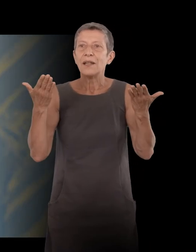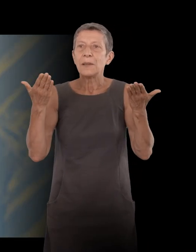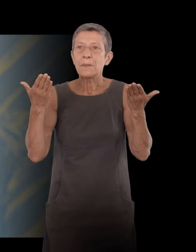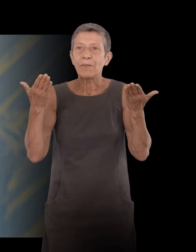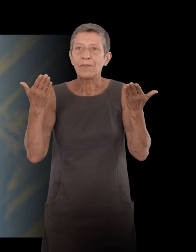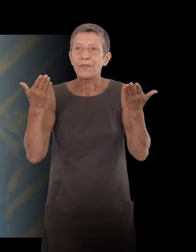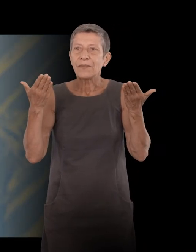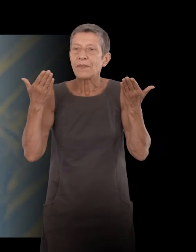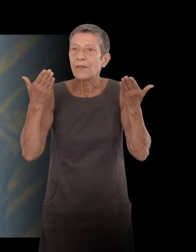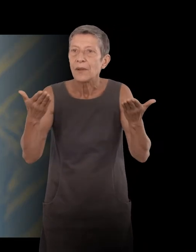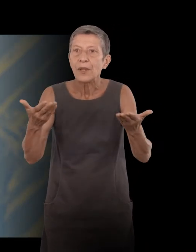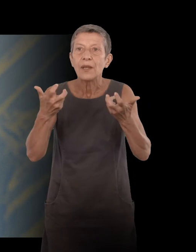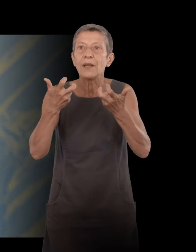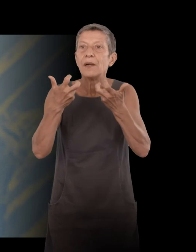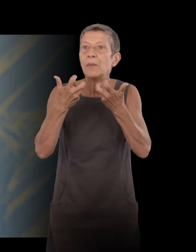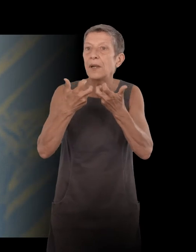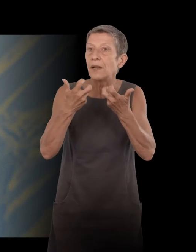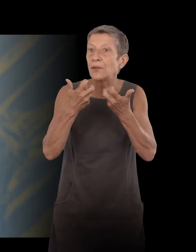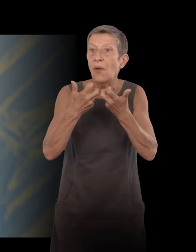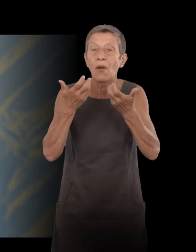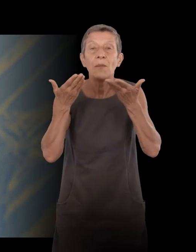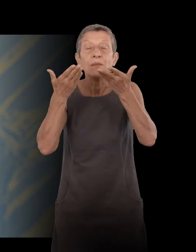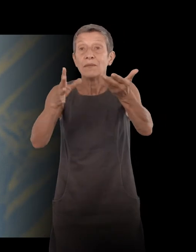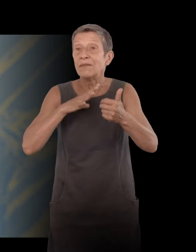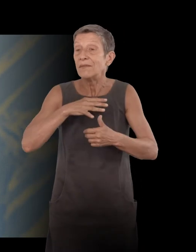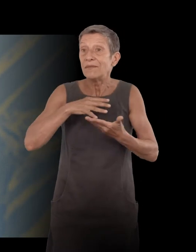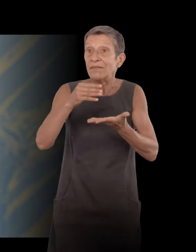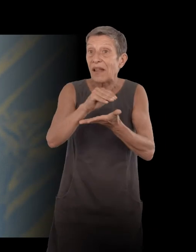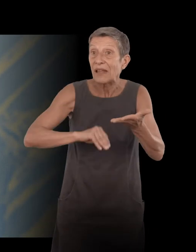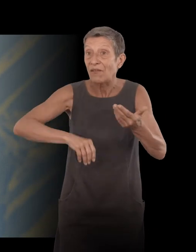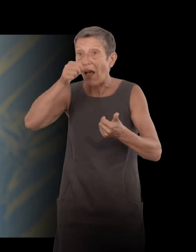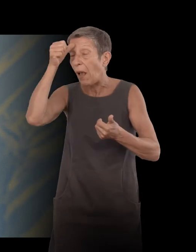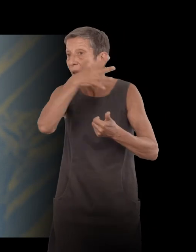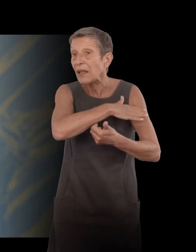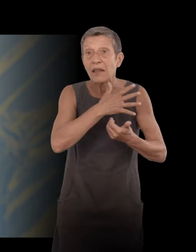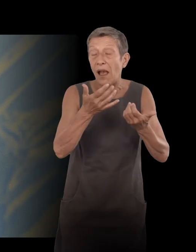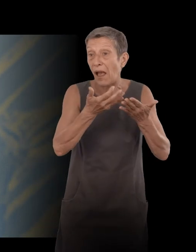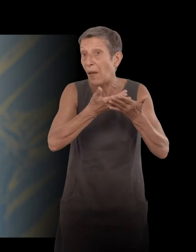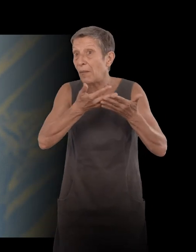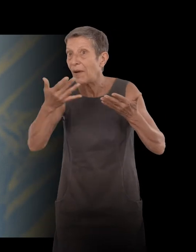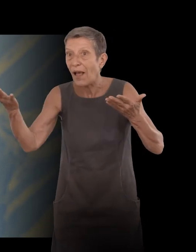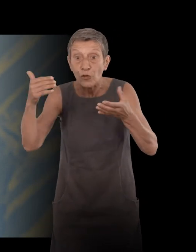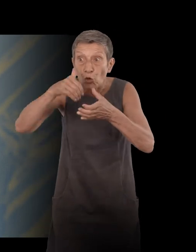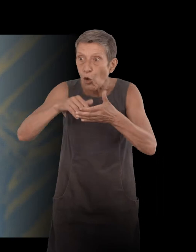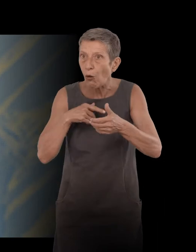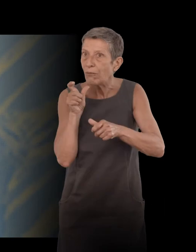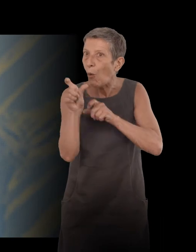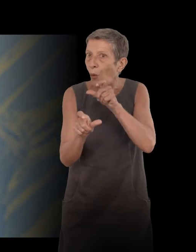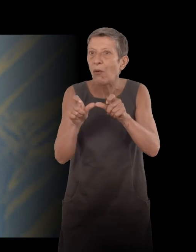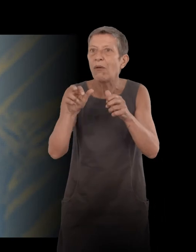américains, comme Malamud ou Solubélo ou Philippe Roth. Il y a toujours des mots yiddish dedans.